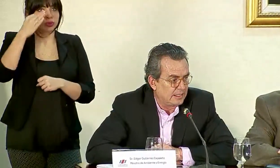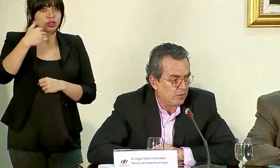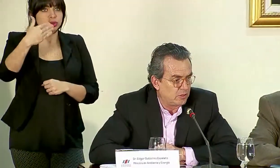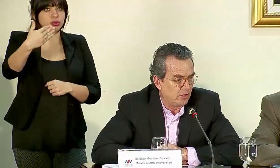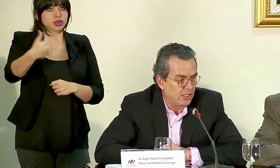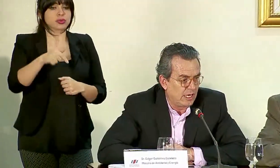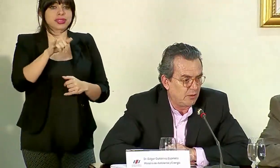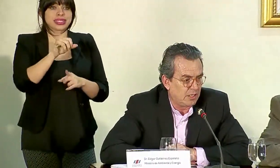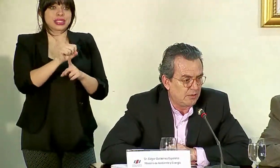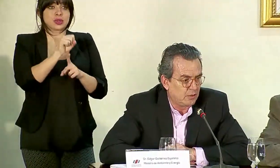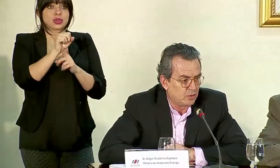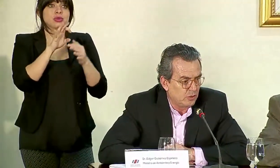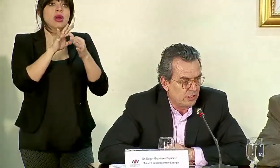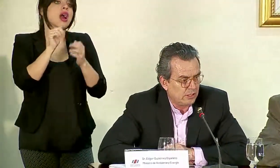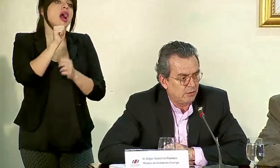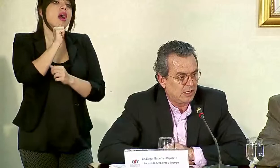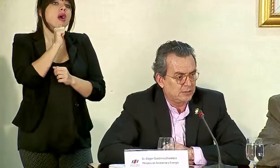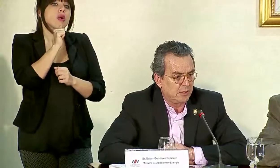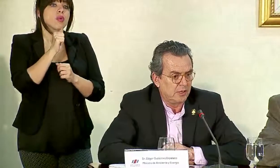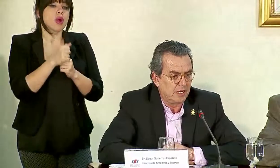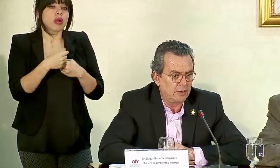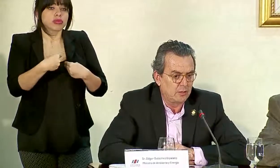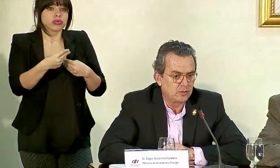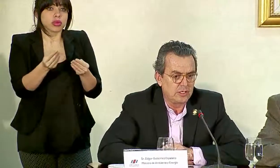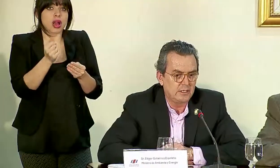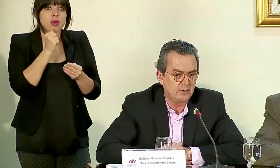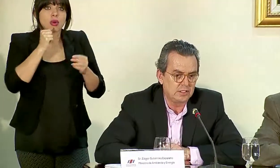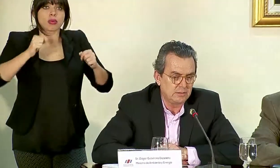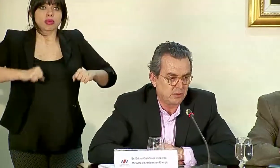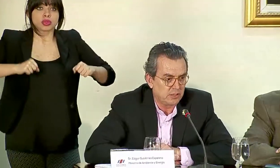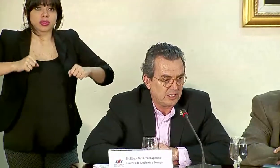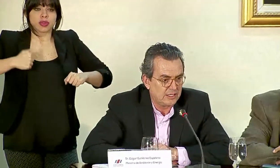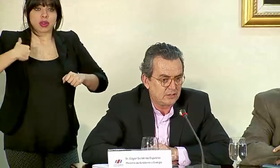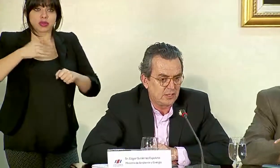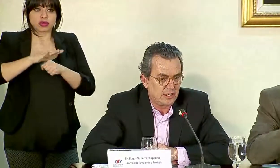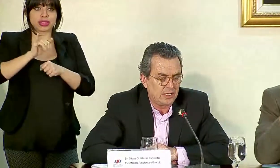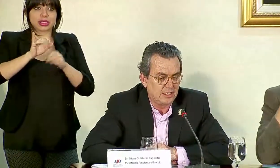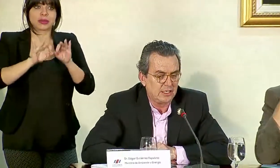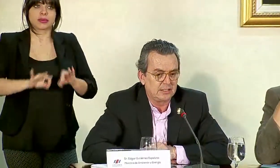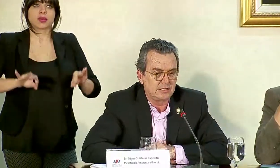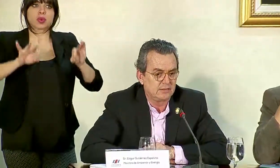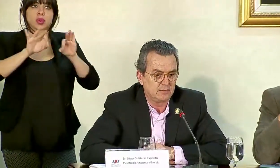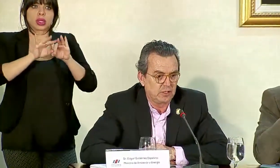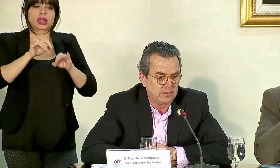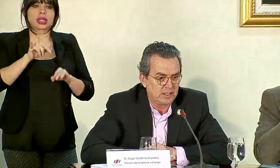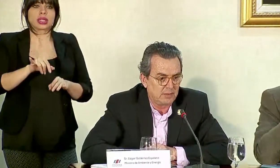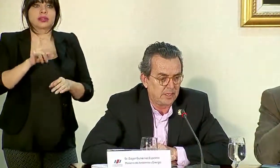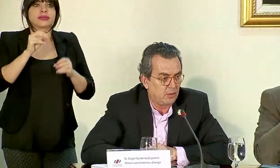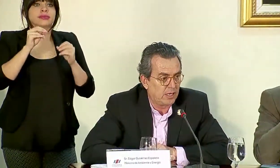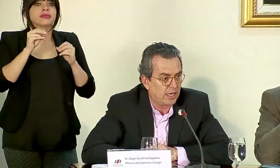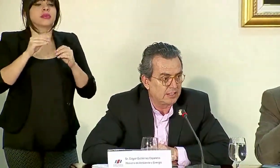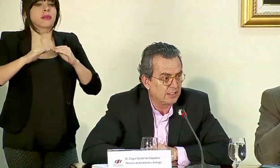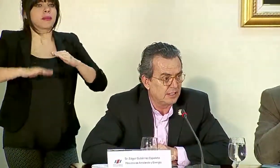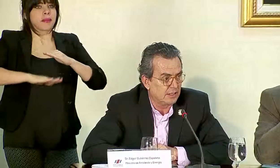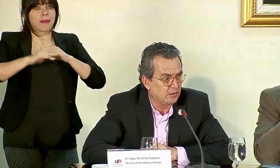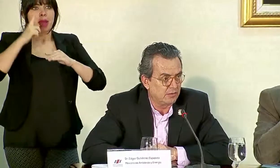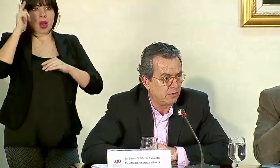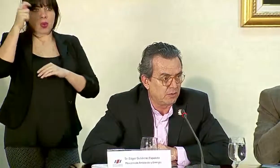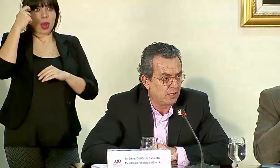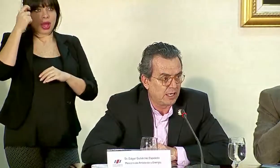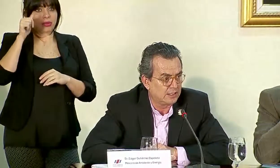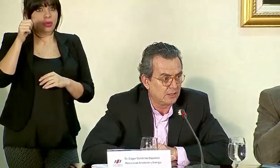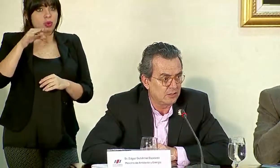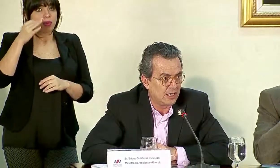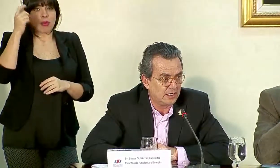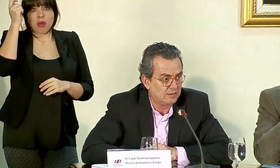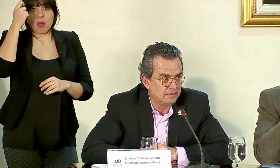La situación de agua, del recurso hídrico, de la disponibilidad del recurso hídrico es importante, es fundamental para Guanacaste. De otra